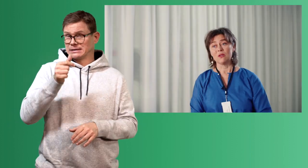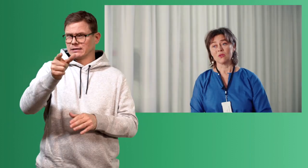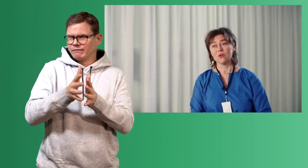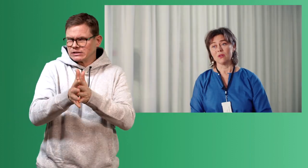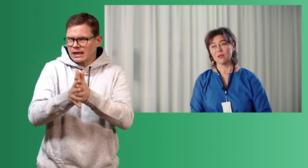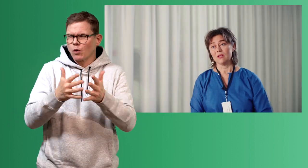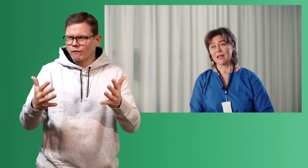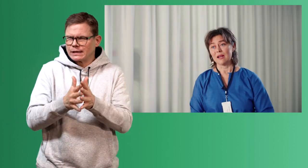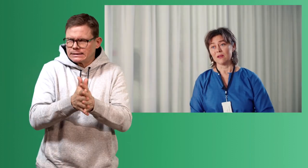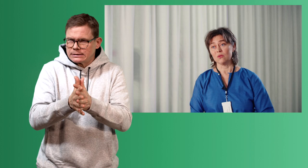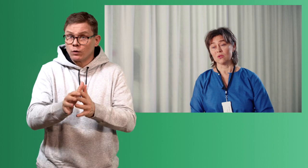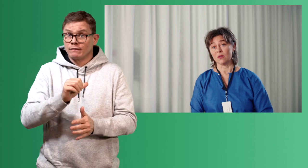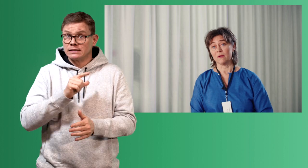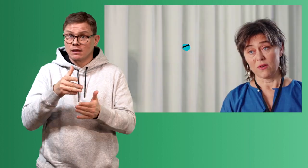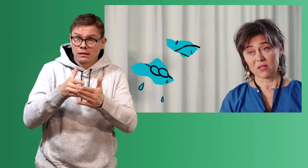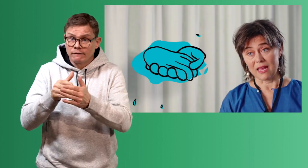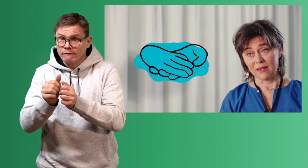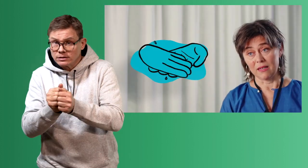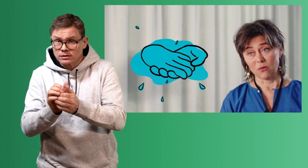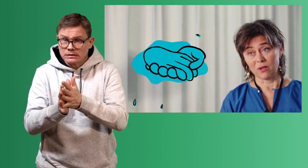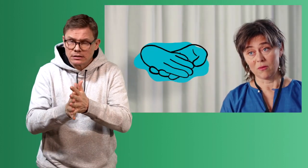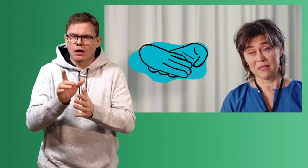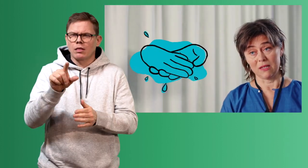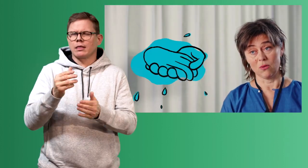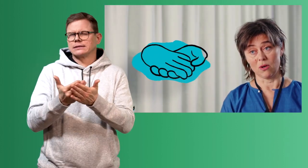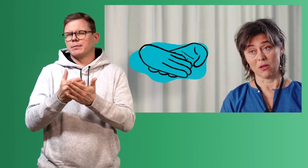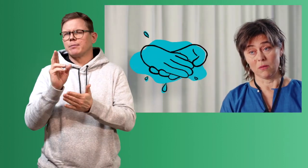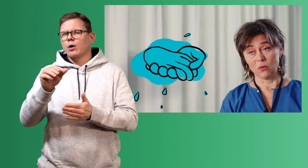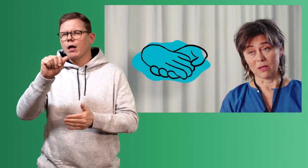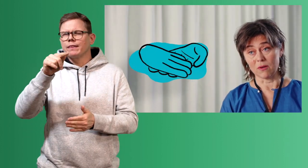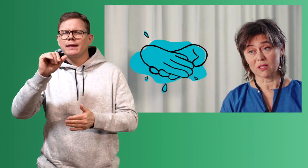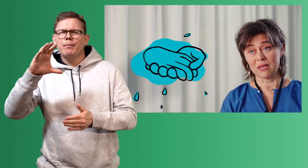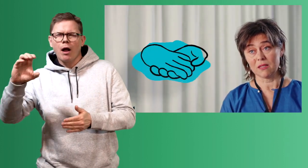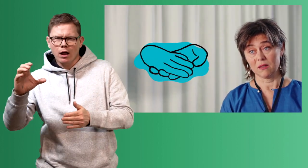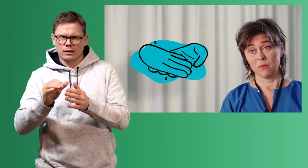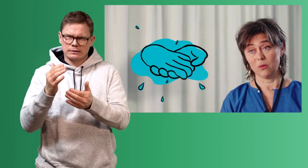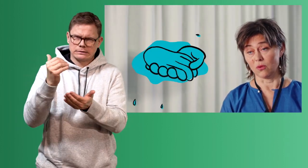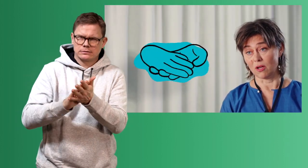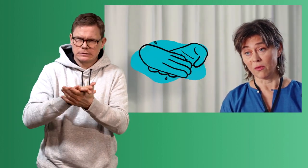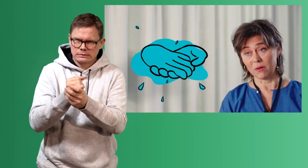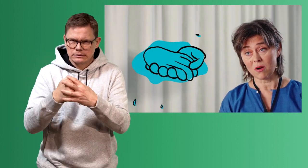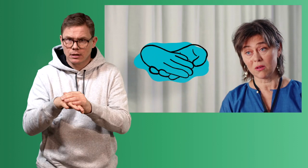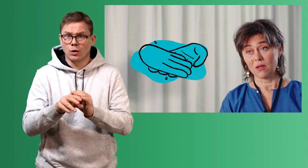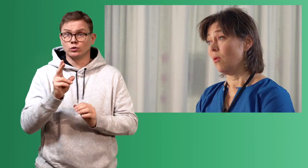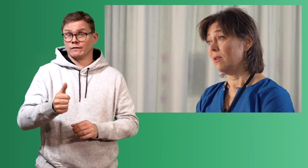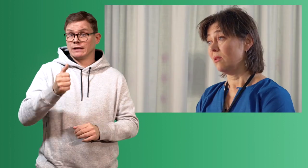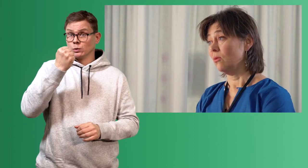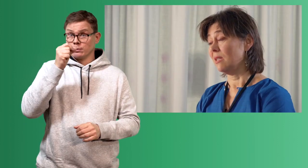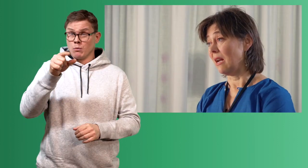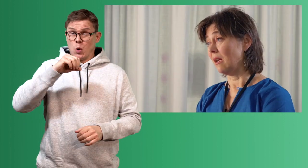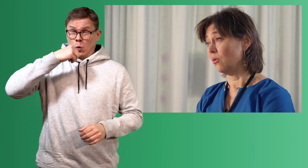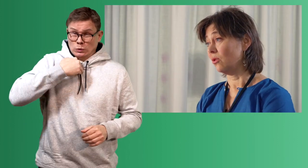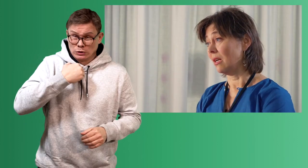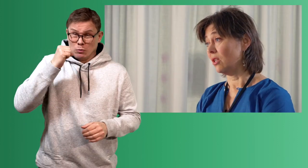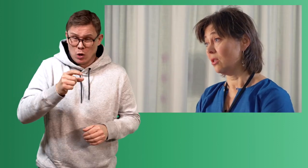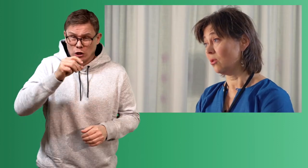Så det du skal gjøre da, det er at du skal vaske hendene dine ofte. Og hvis ikke du har mulighet til å vaske de, bruke antibak. Og hvis du